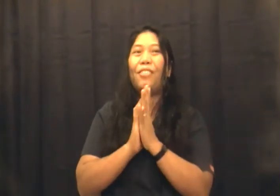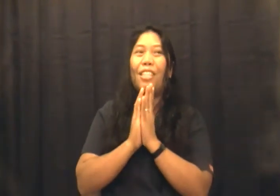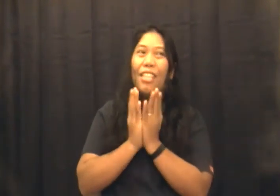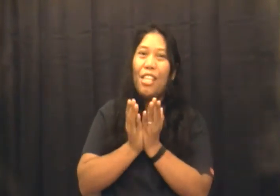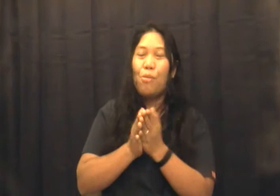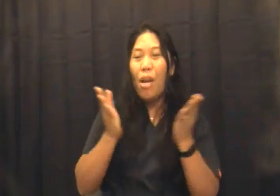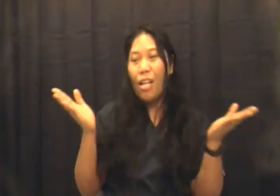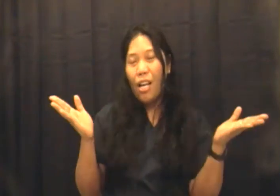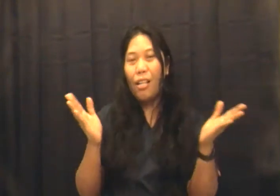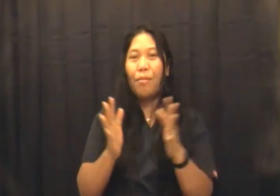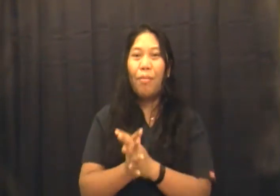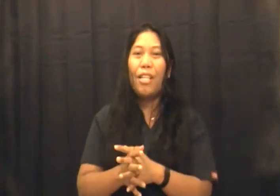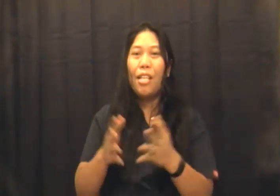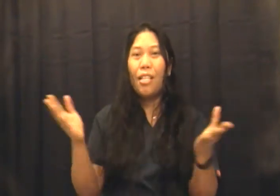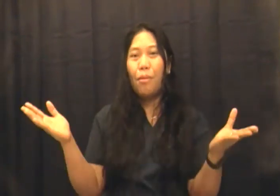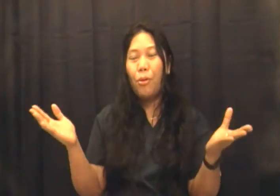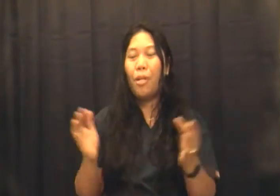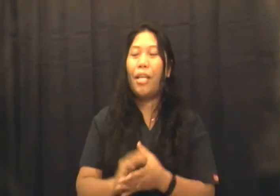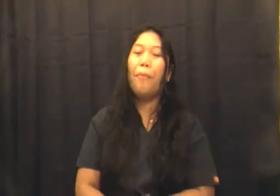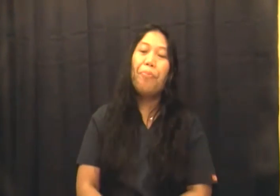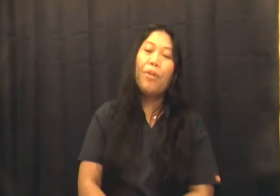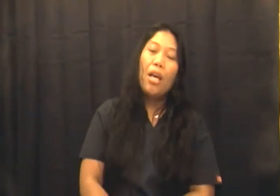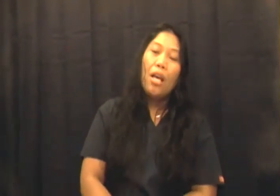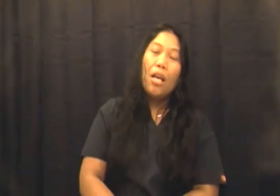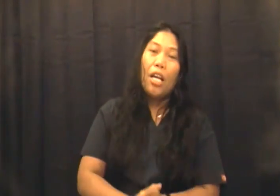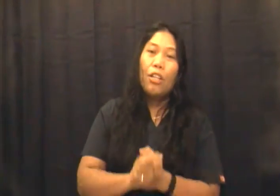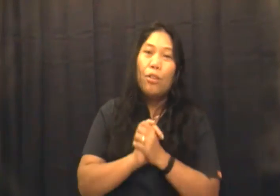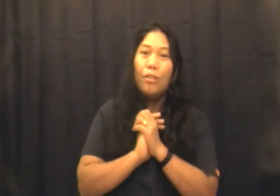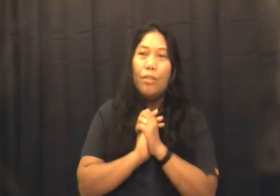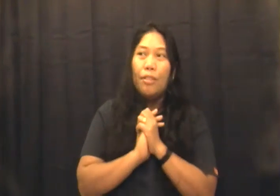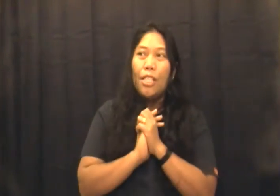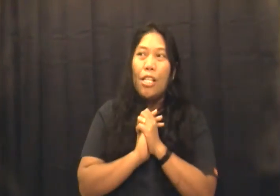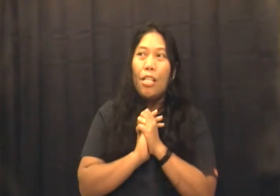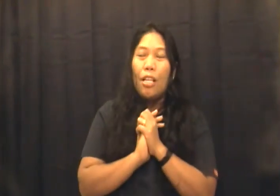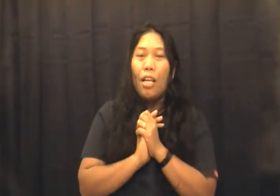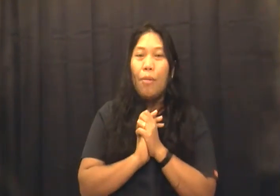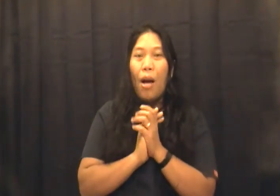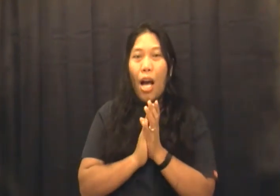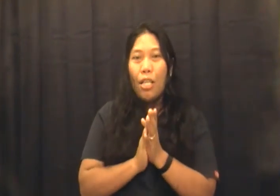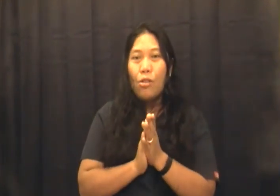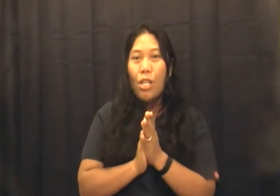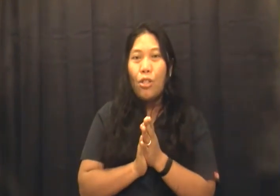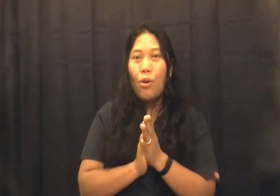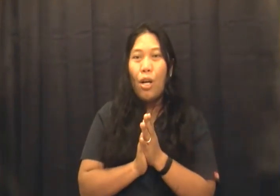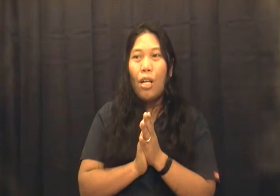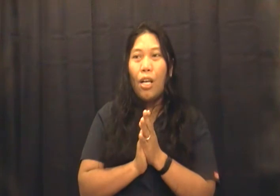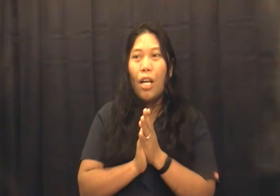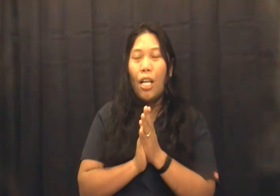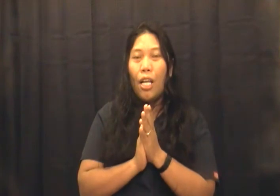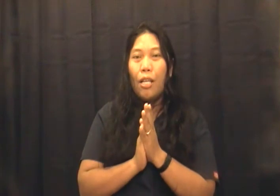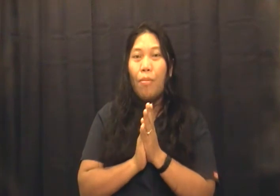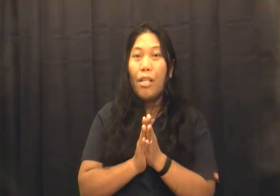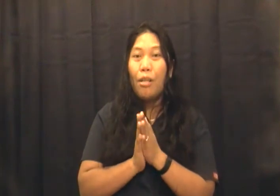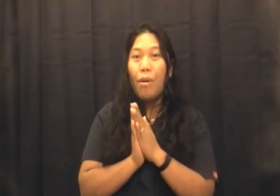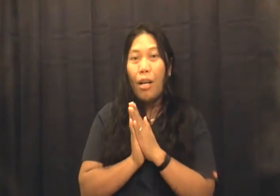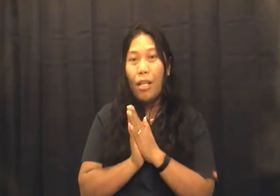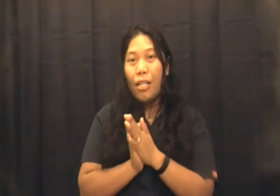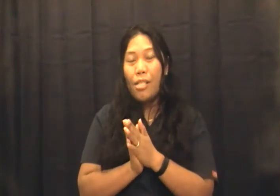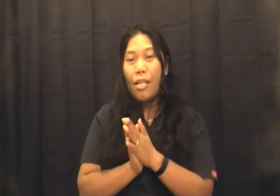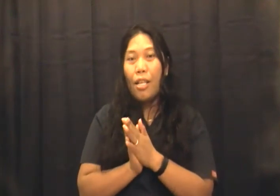Niti, smile lang. Paragalan ang buhay. Ngayon, ibahagi ko sa inyo ang iba na namang karanasan